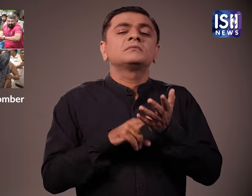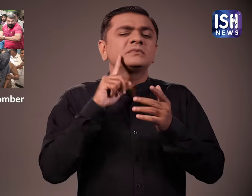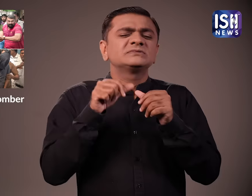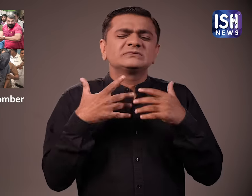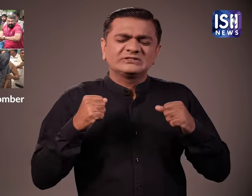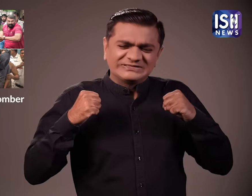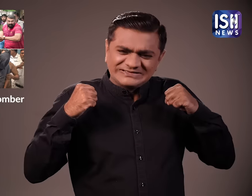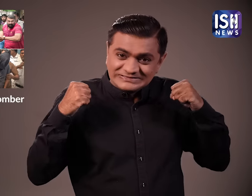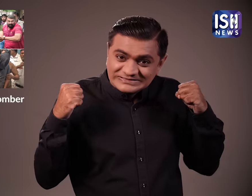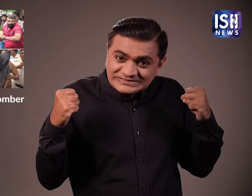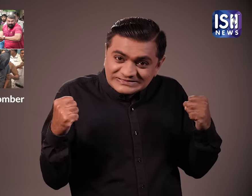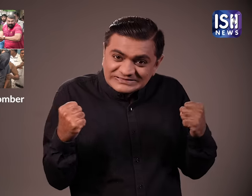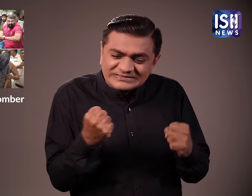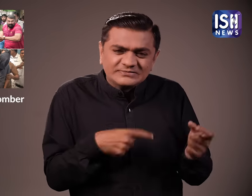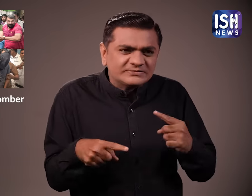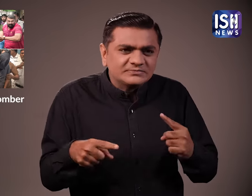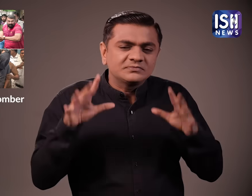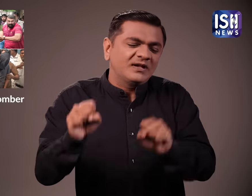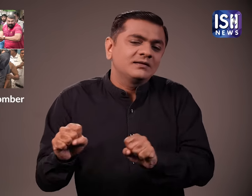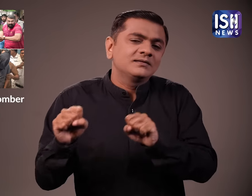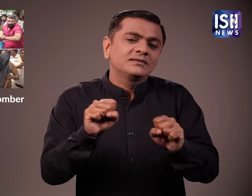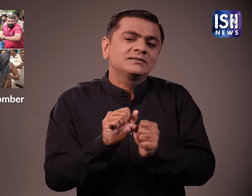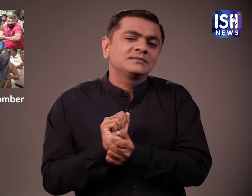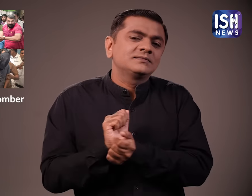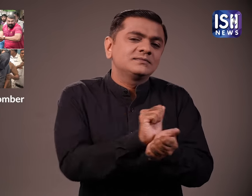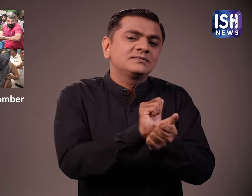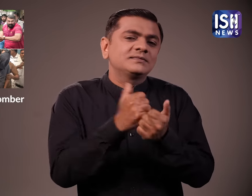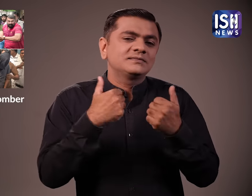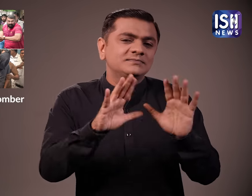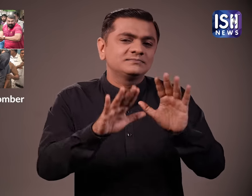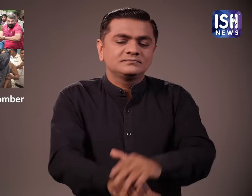ब्लास्ट के दोशियों को ढूनने और गिरफतार करने के लिए NIA ने काफी मेहनत की